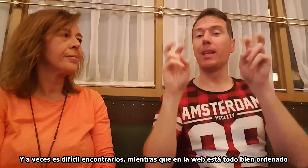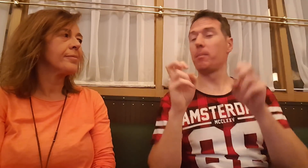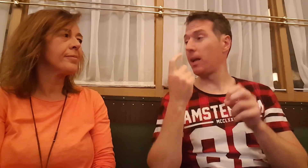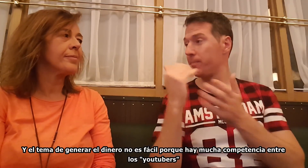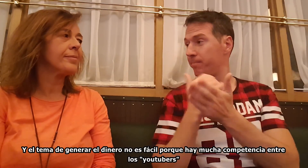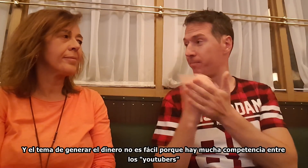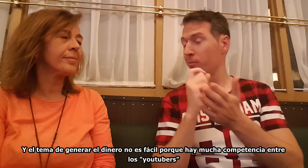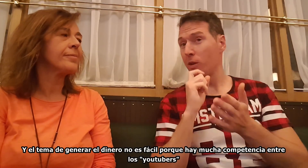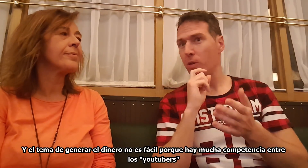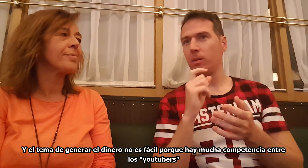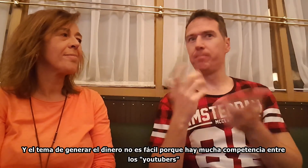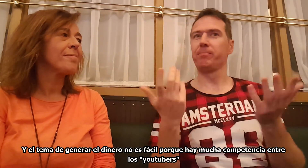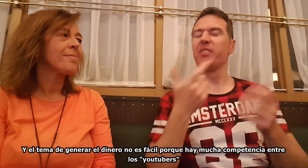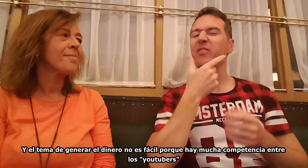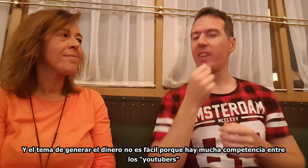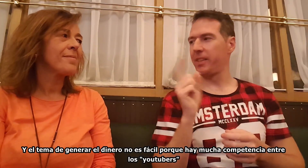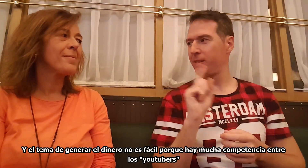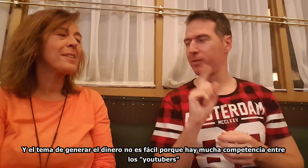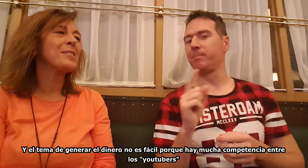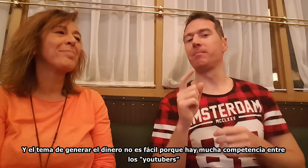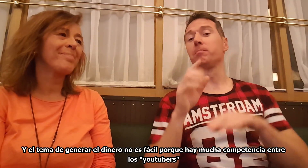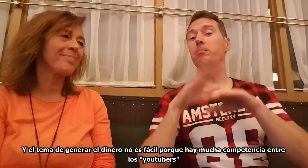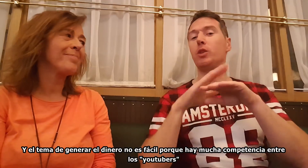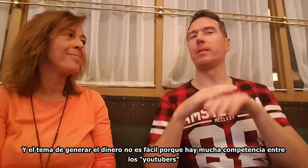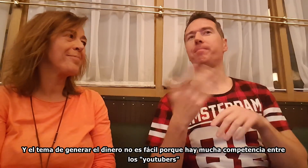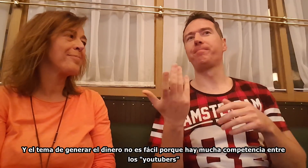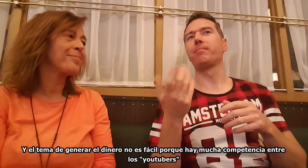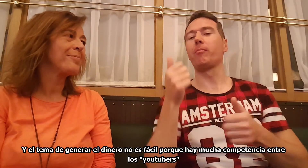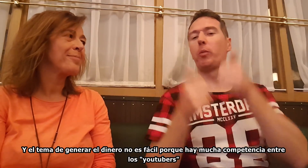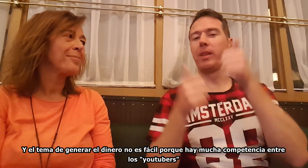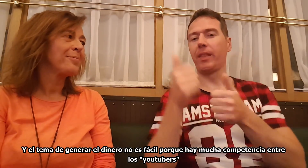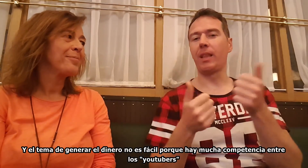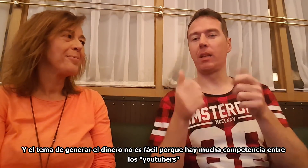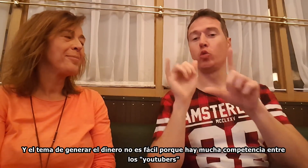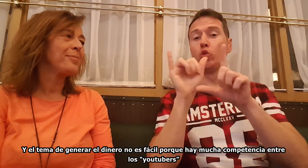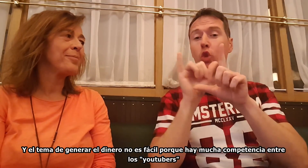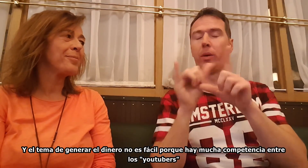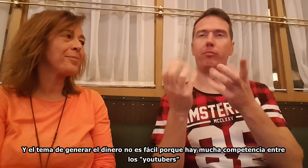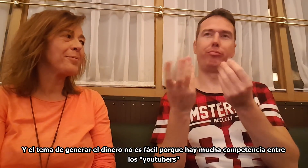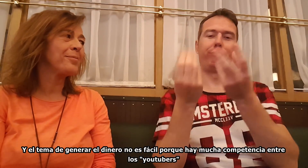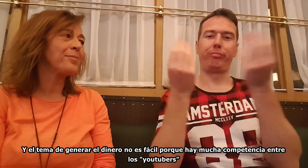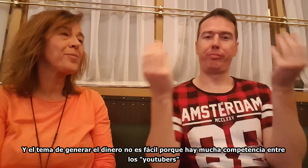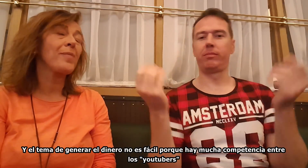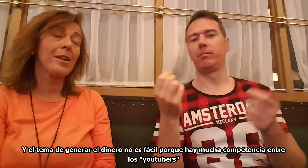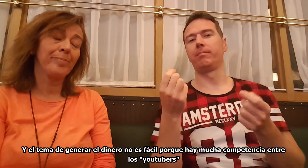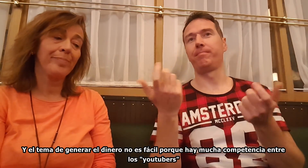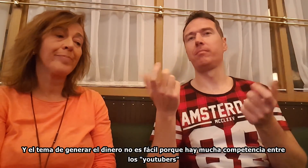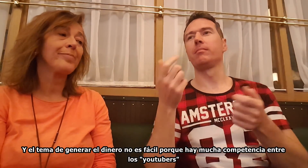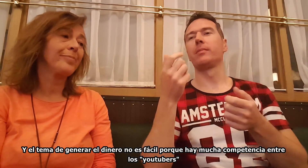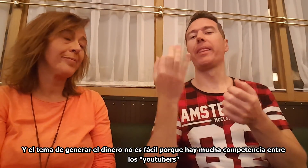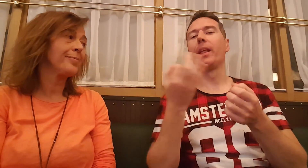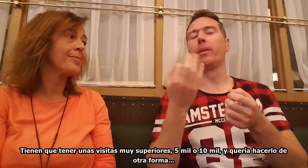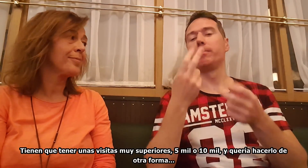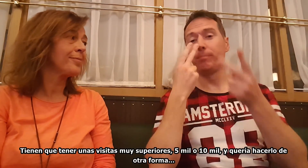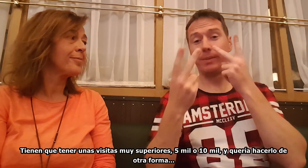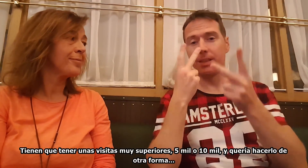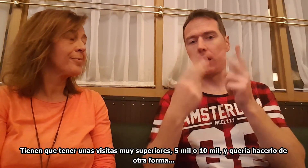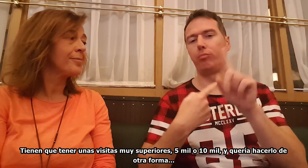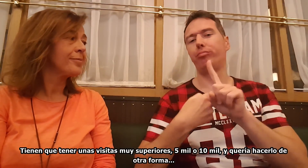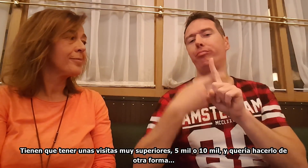de generar dinero no es fácil, porque hay mucha competencia entre los youtubers. Tienen que tener unas visitas muy